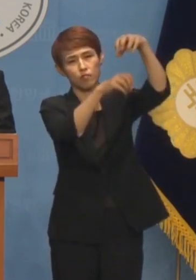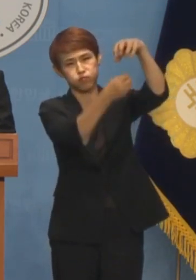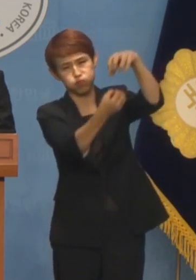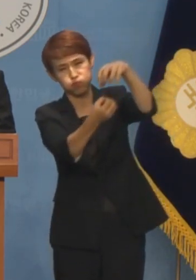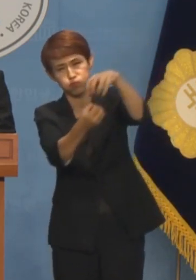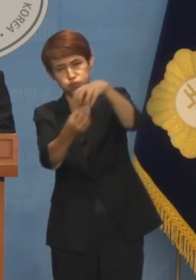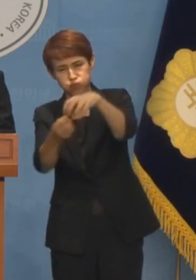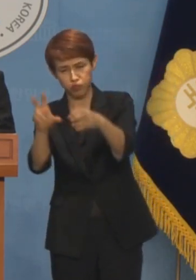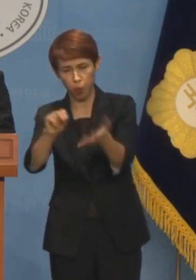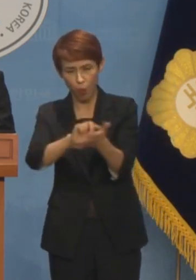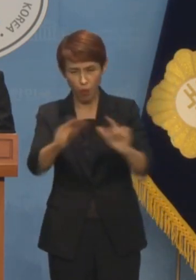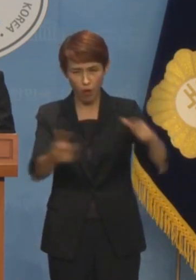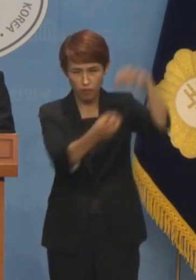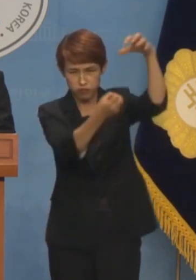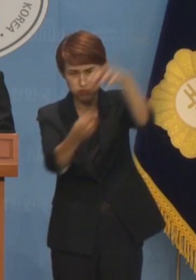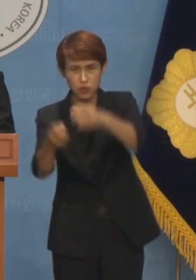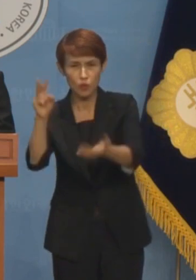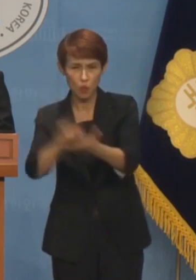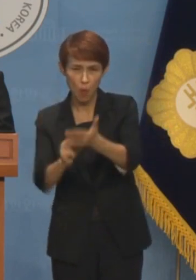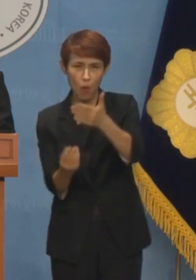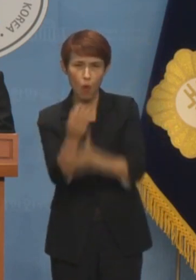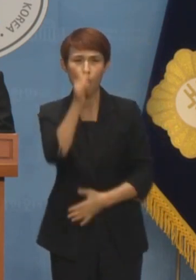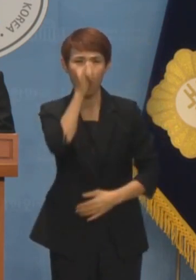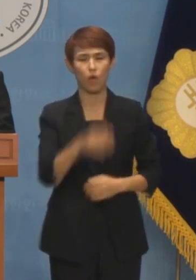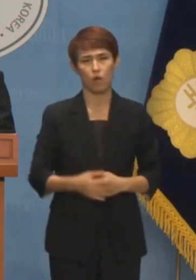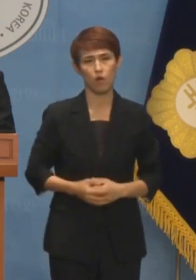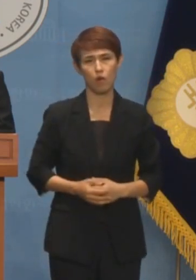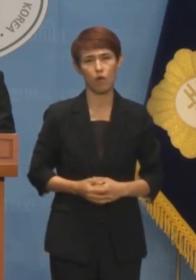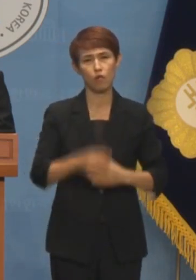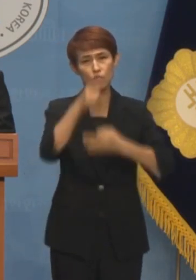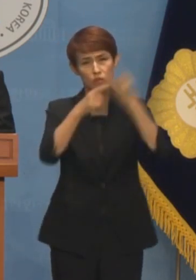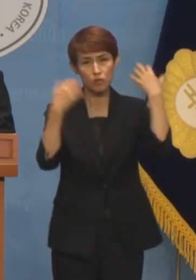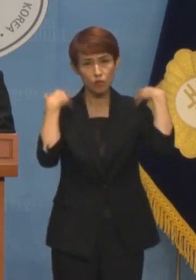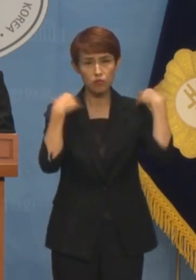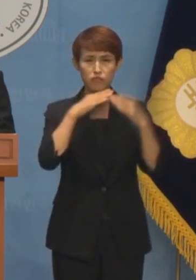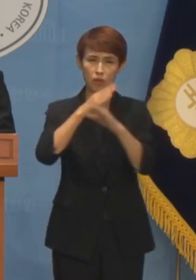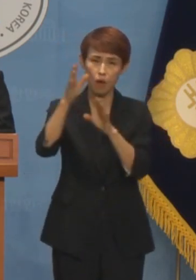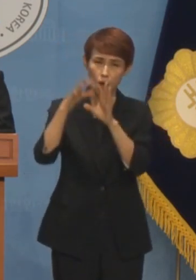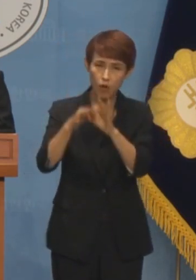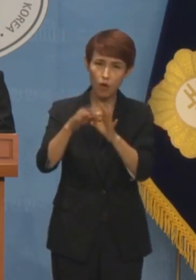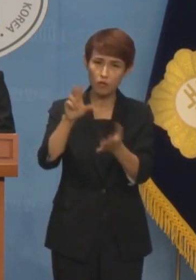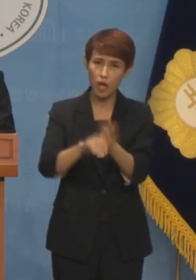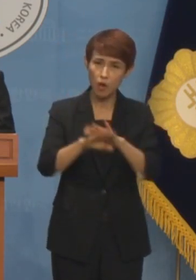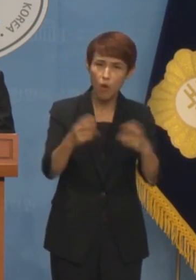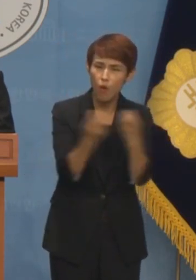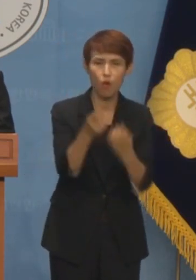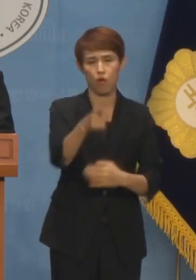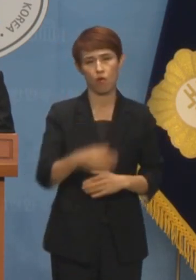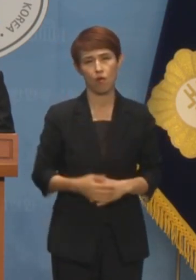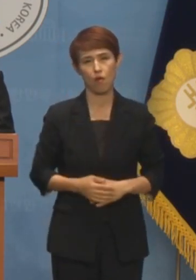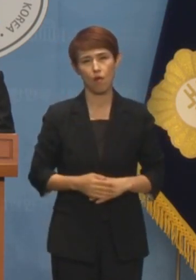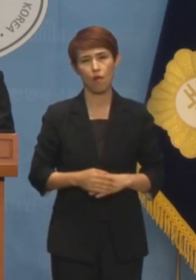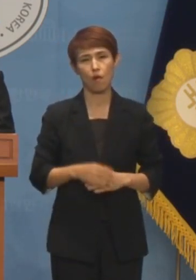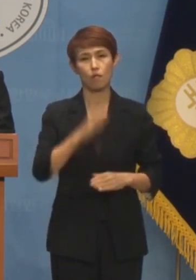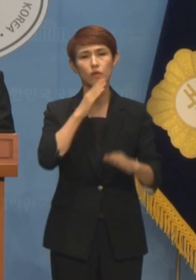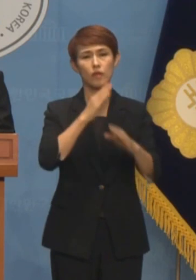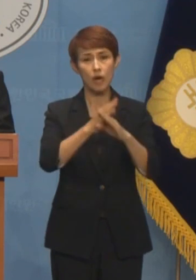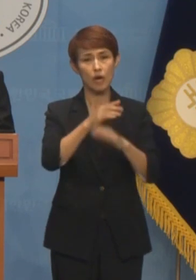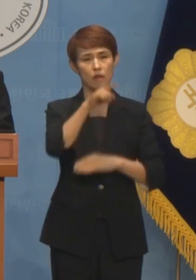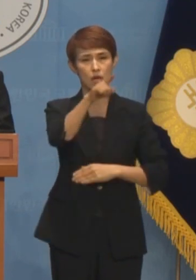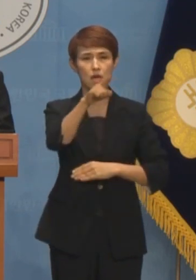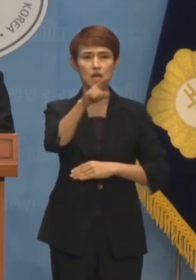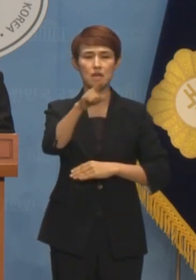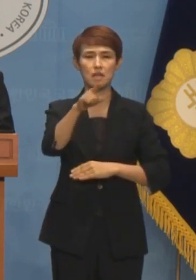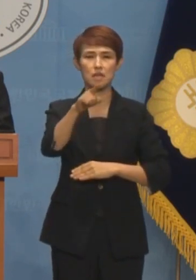대북 정책의 실효성을 따져보지 않을 수 없습니다 북한에 거꾸로 도발의 빌미만 내주는 윤석열 정부의